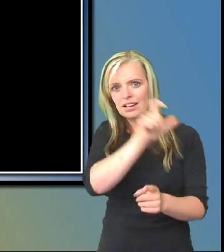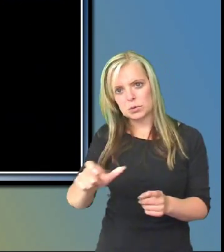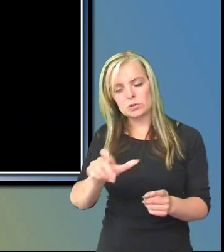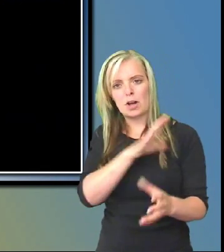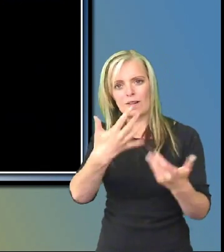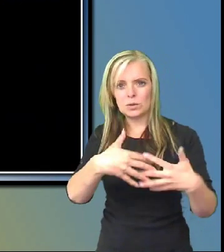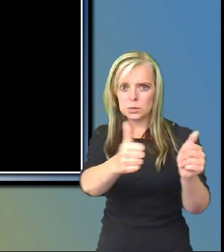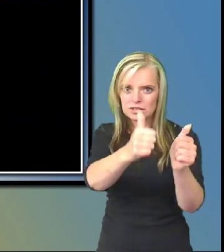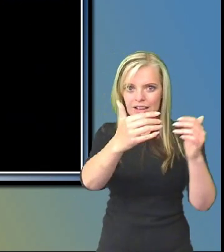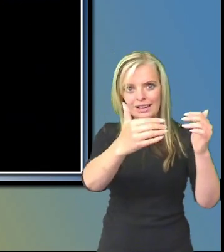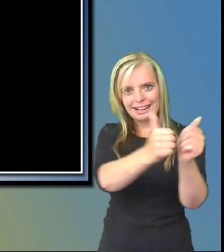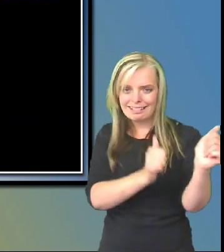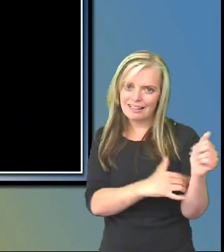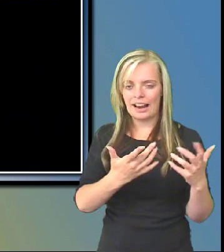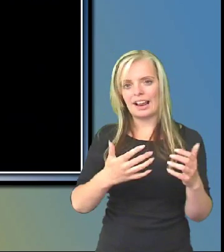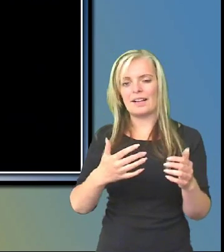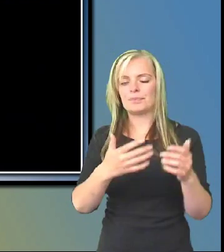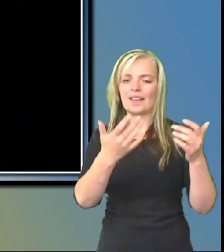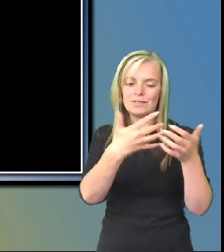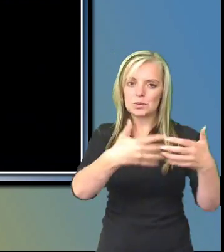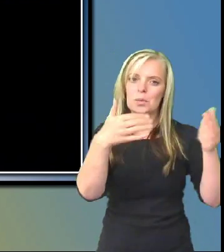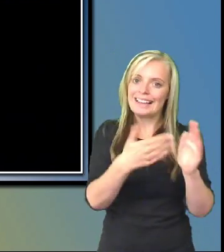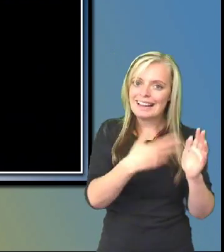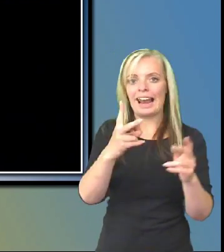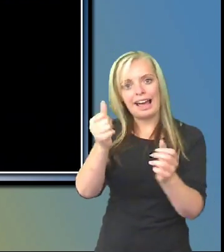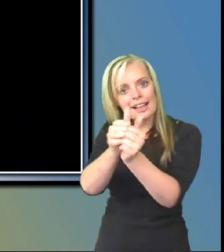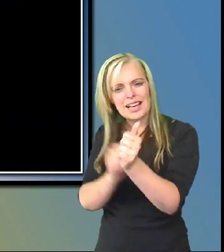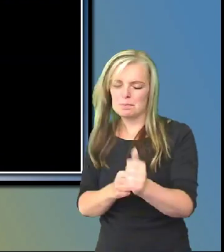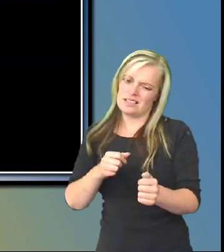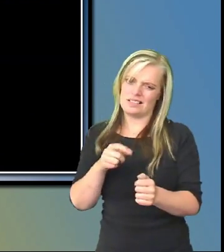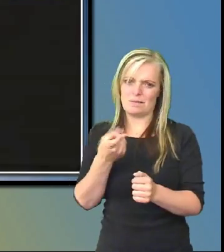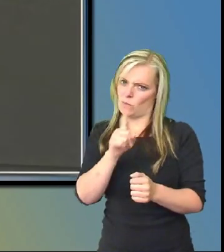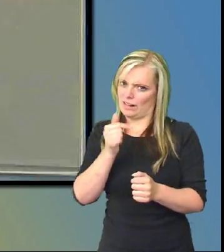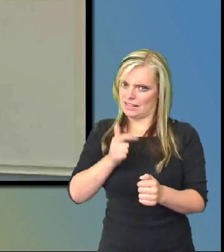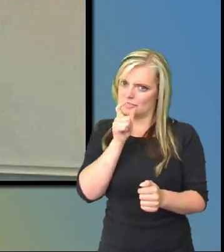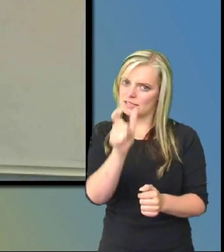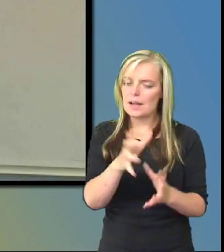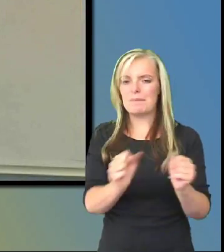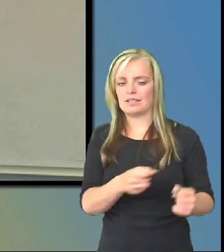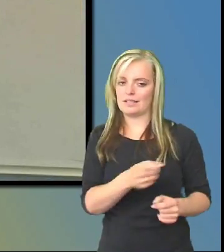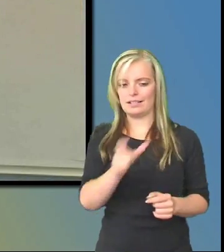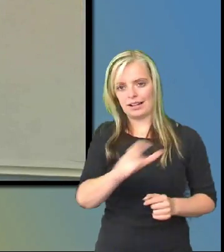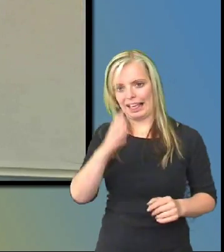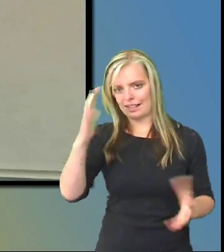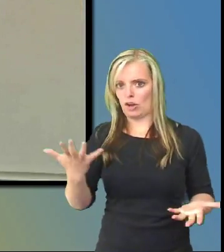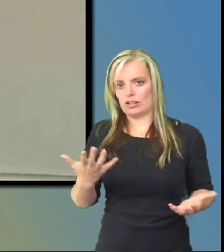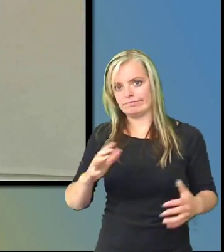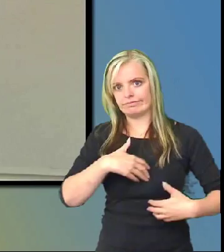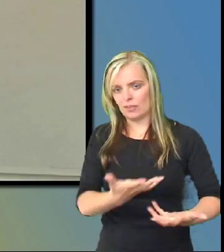handikappade. Får man inte säga längre vad man nu vill kalla det. Men de flesta som vet vad de är är. Nu menar jag har fått en ögonskada. Så jag är lite